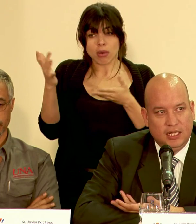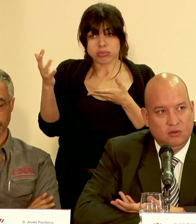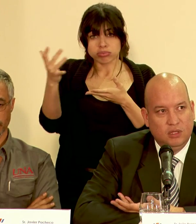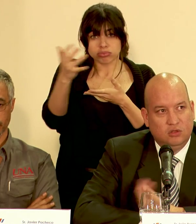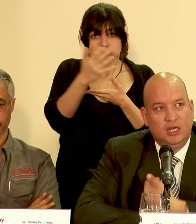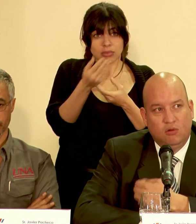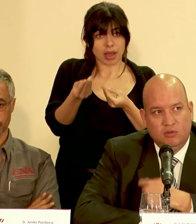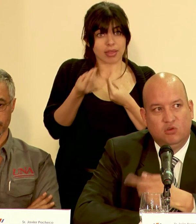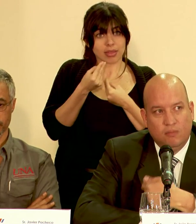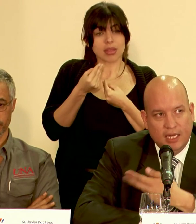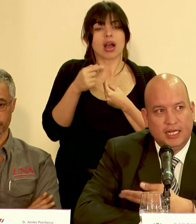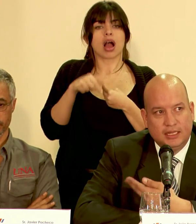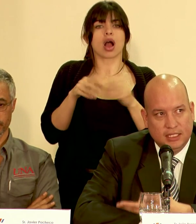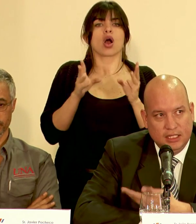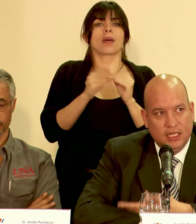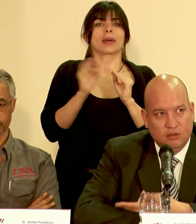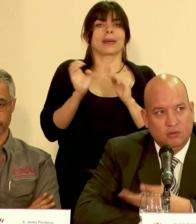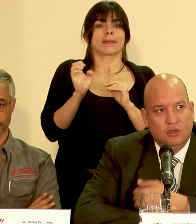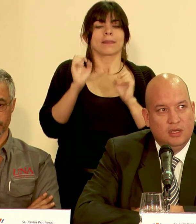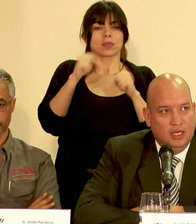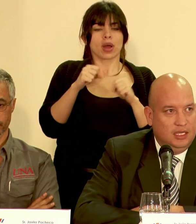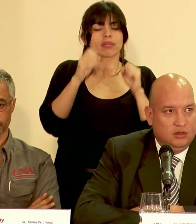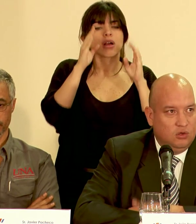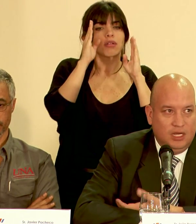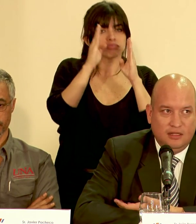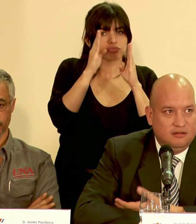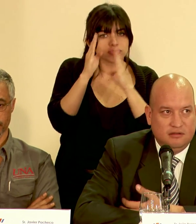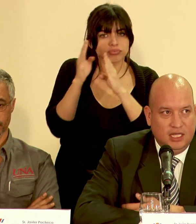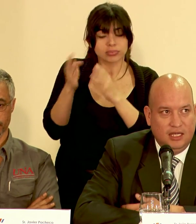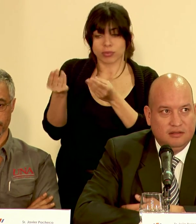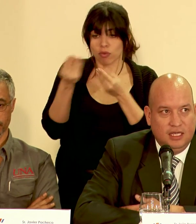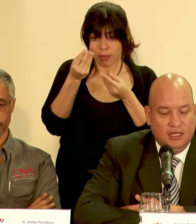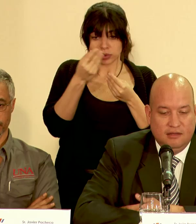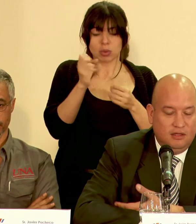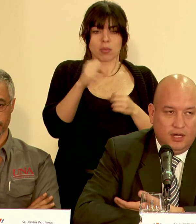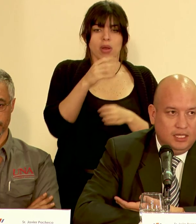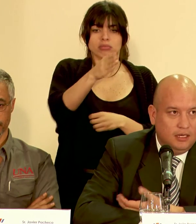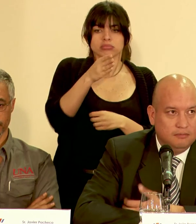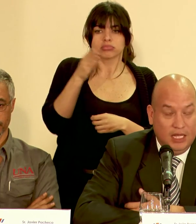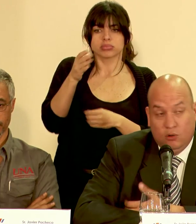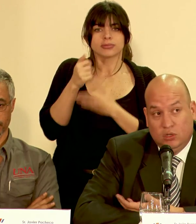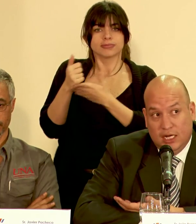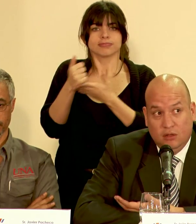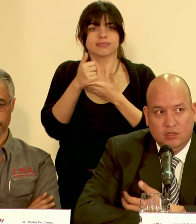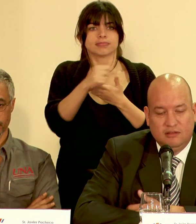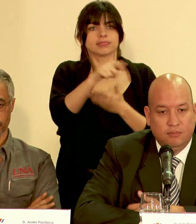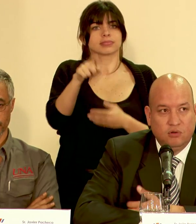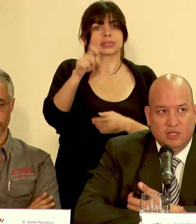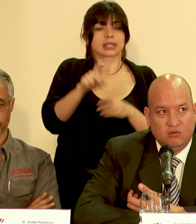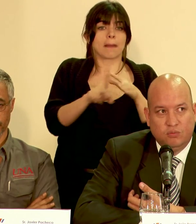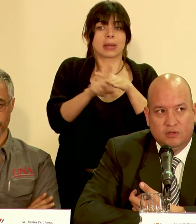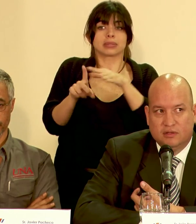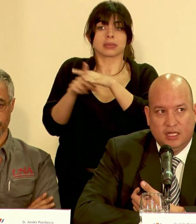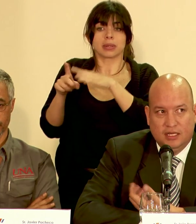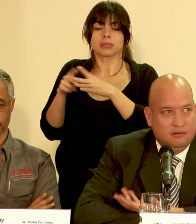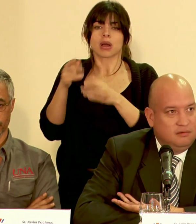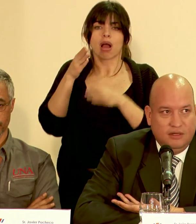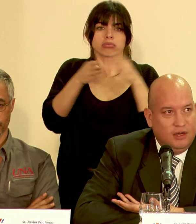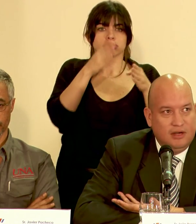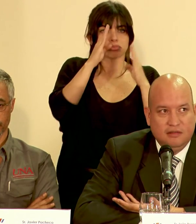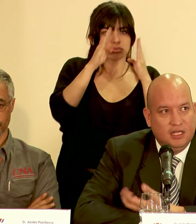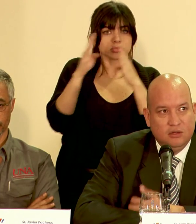vayan generando entonces la Comisión va a ir atendiendo todas las necesidades que se vayan encontrando y ese proceso pues